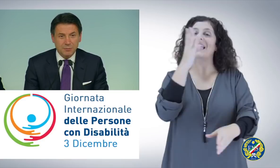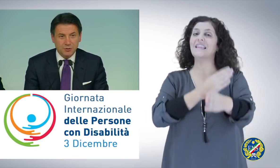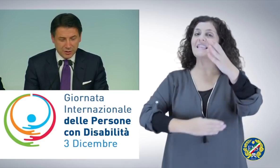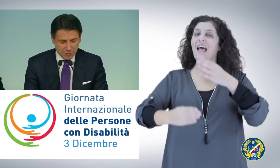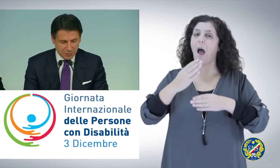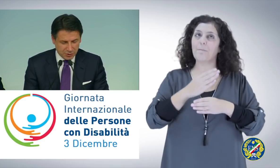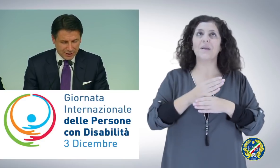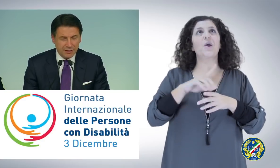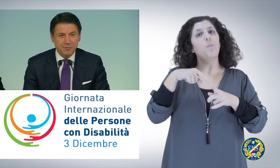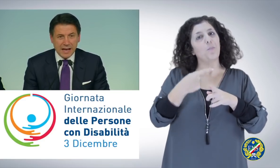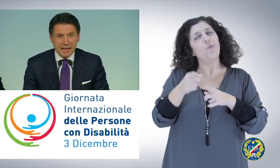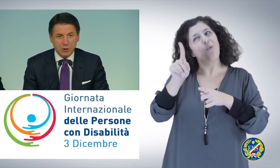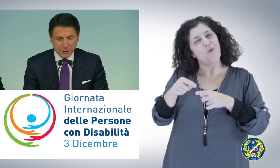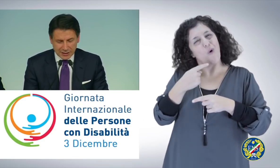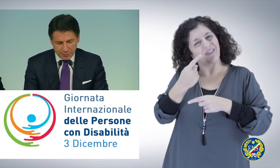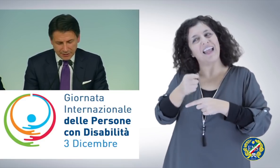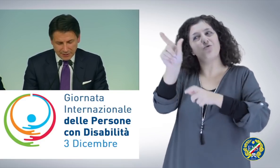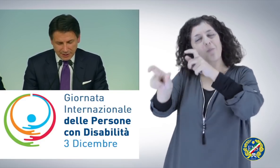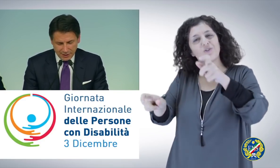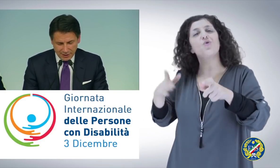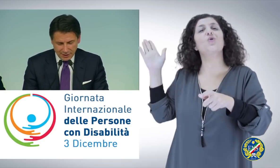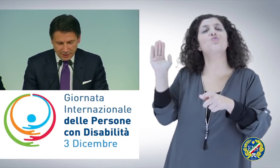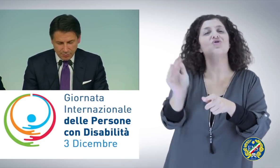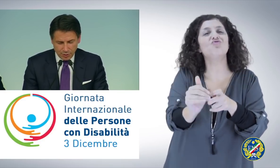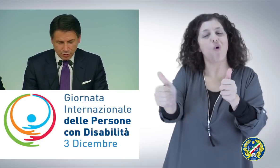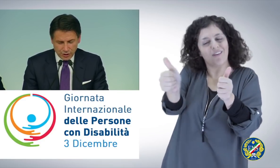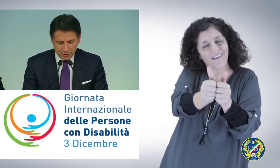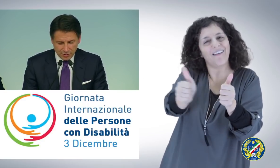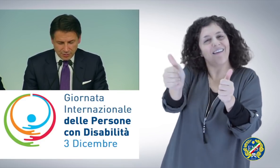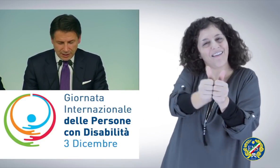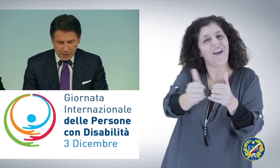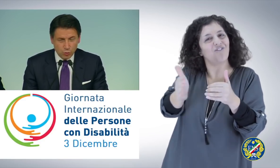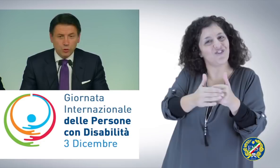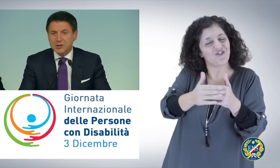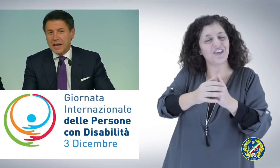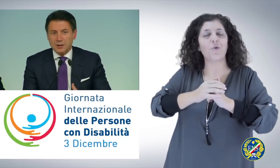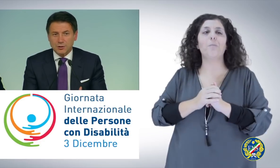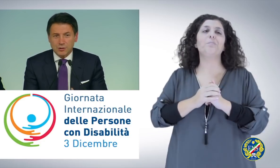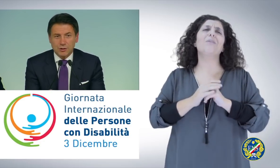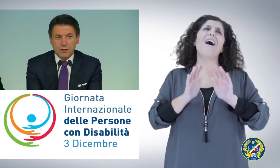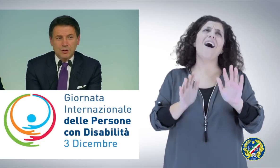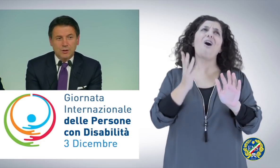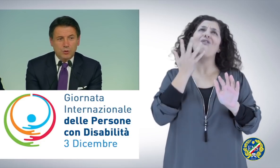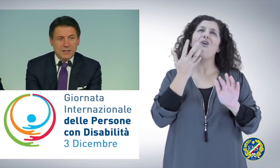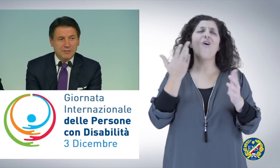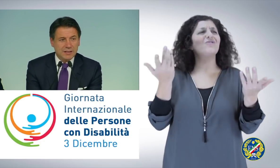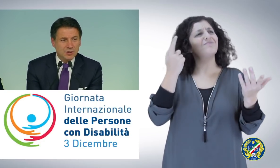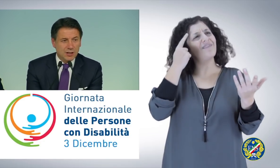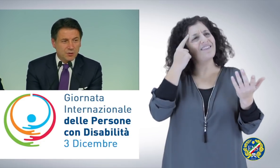delle persone abbiamo detto che le affiancano quotidianamente mi concedo allora uno scarto una deviazione